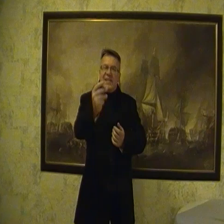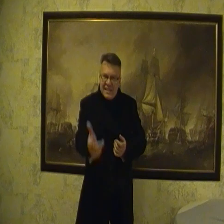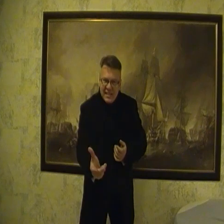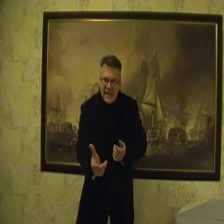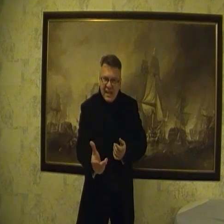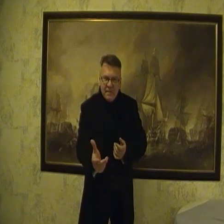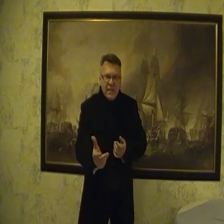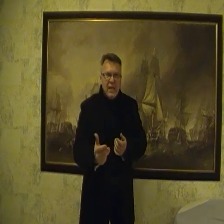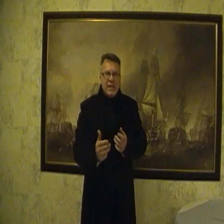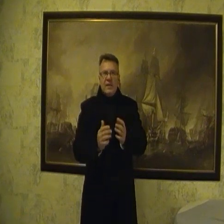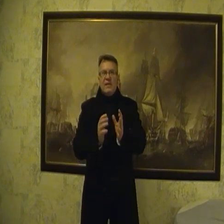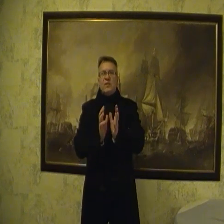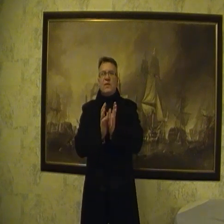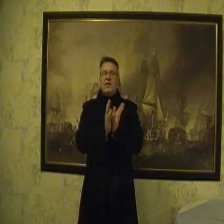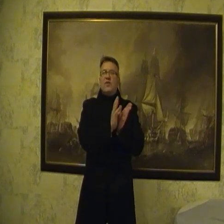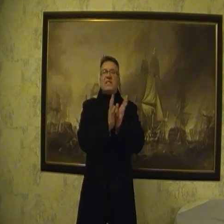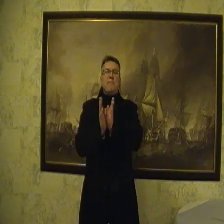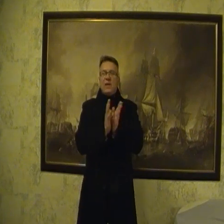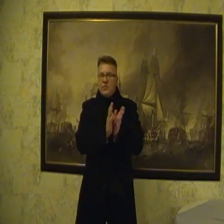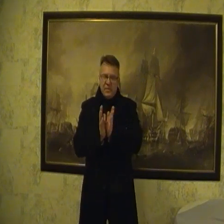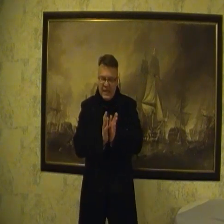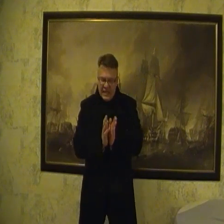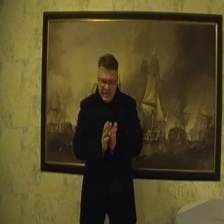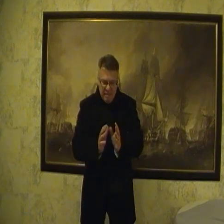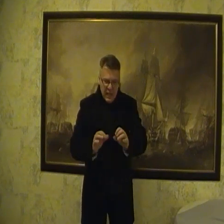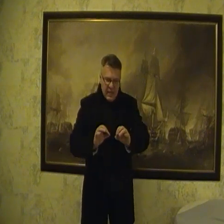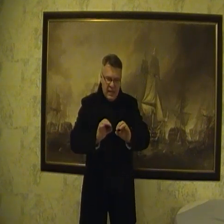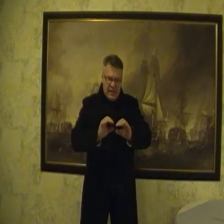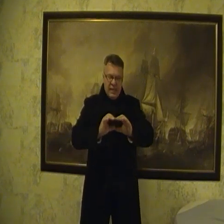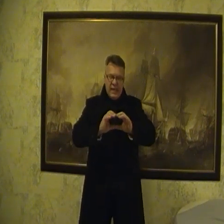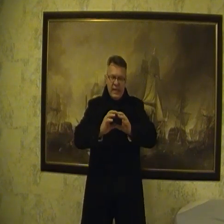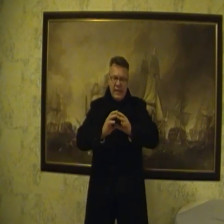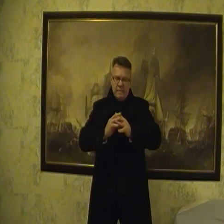własne zdanie i sobie odseparują i tak dalej. Generalnie